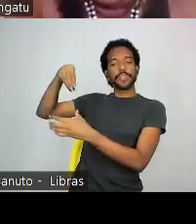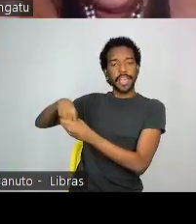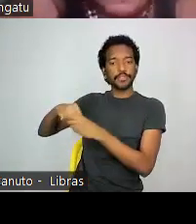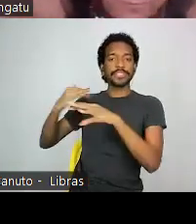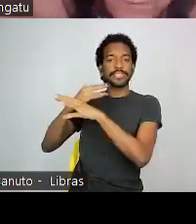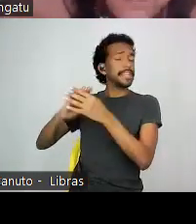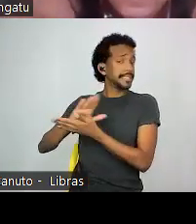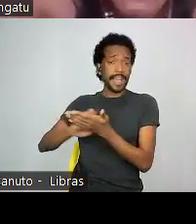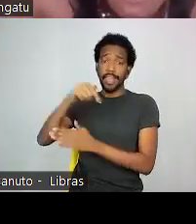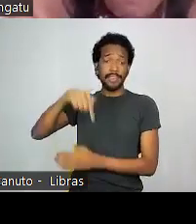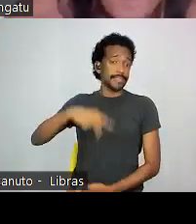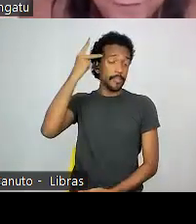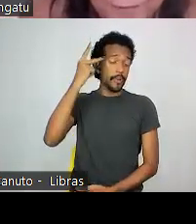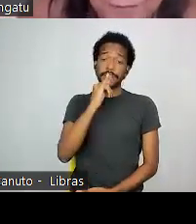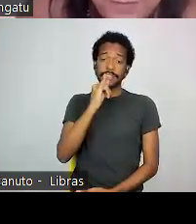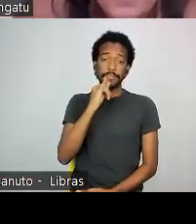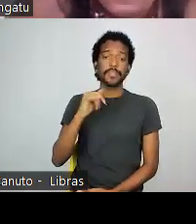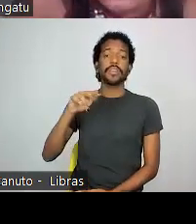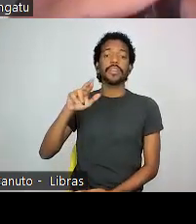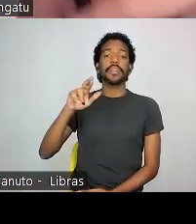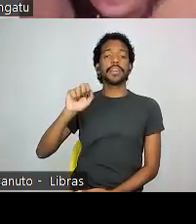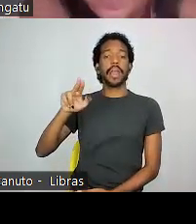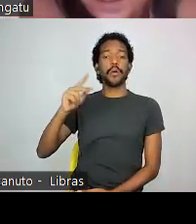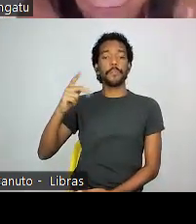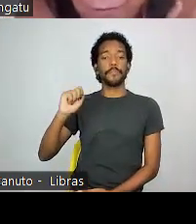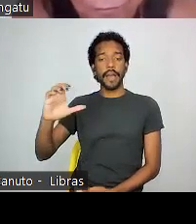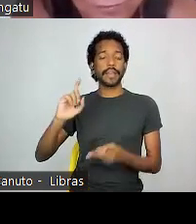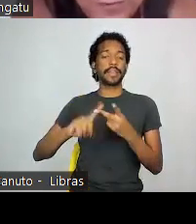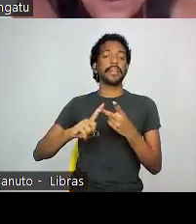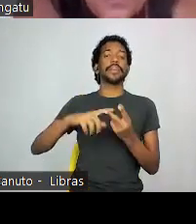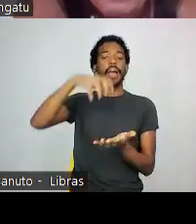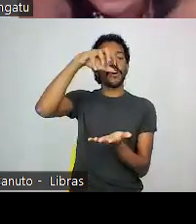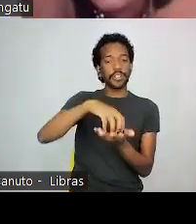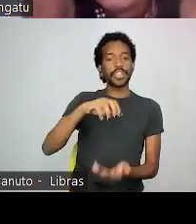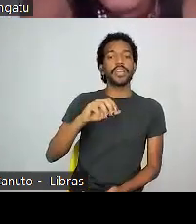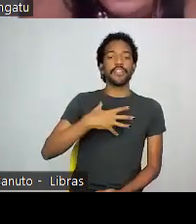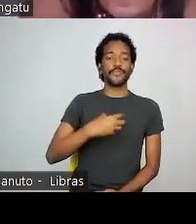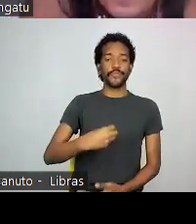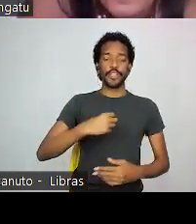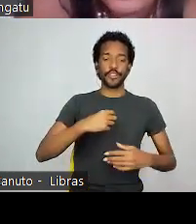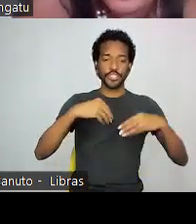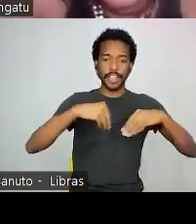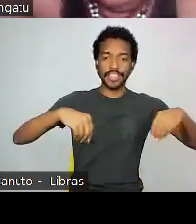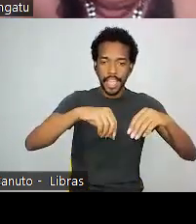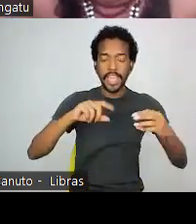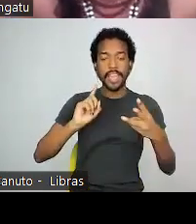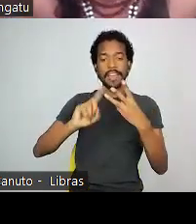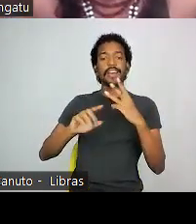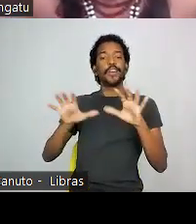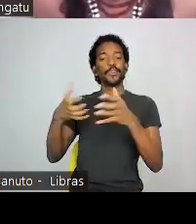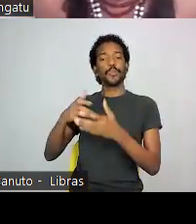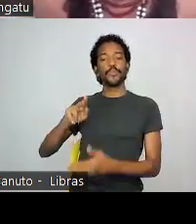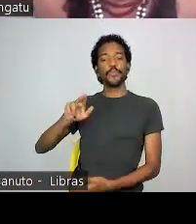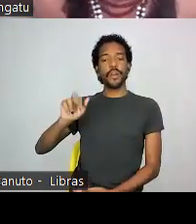cidades aqui em São Paulo, mesmo você tem o Galpac, você tem a aldeia Filhos da Terra em Guarulhos, os parentes guaranis da zona